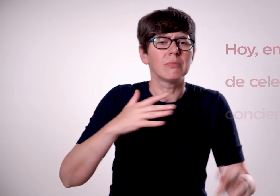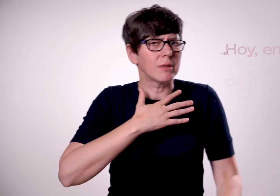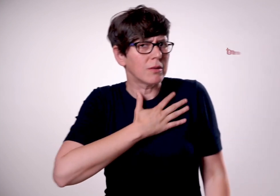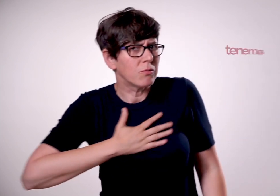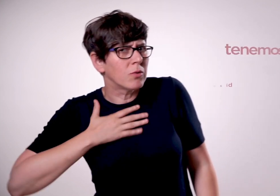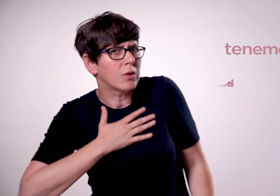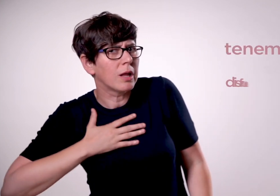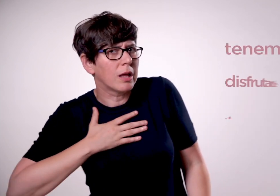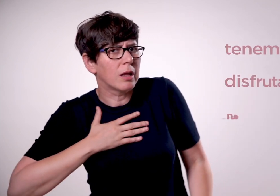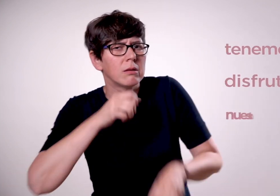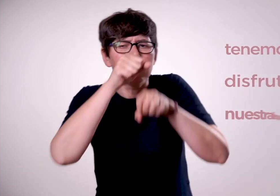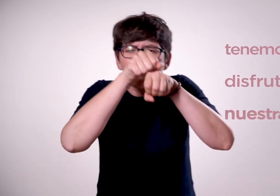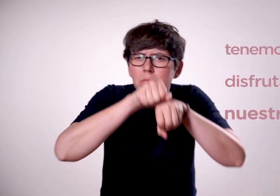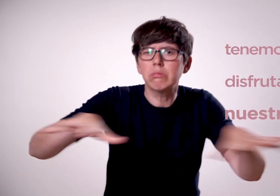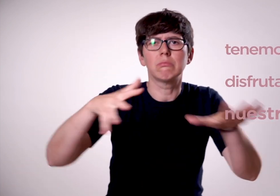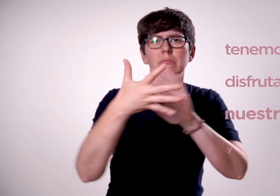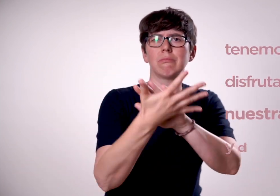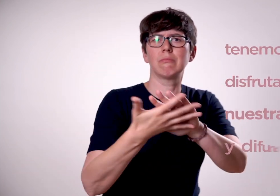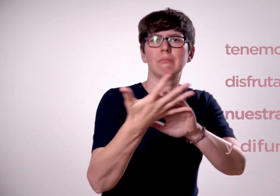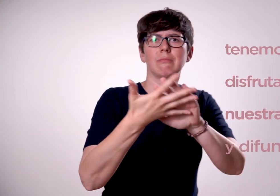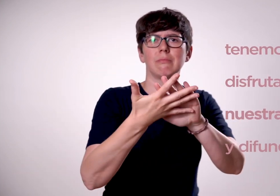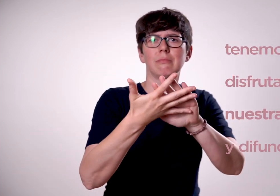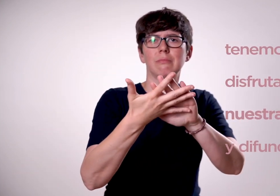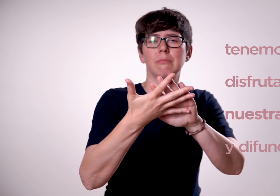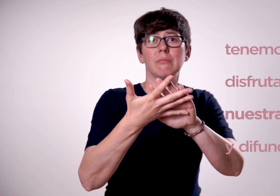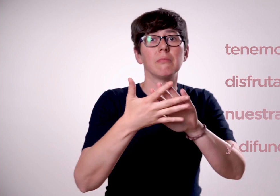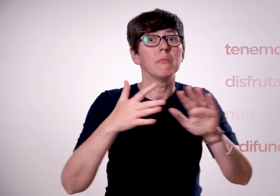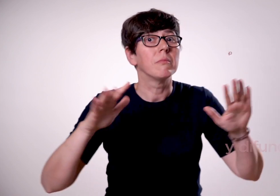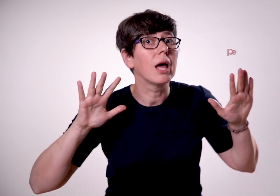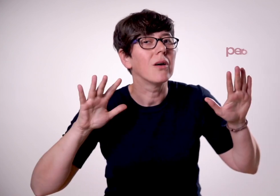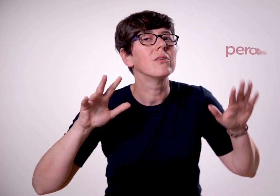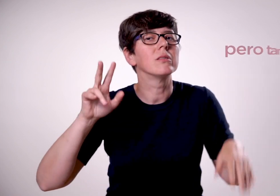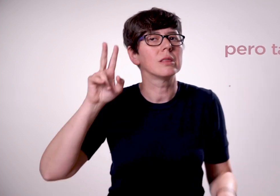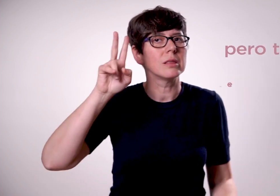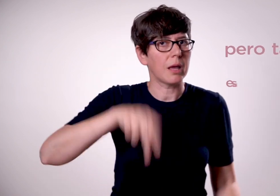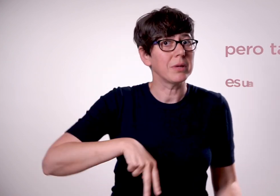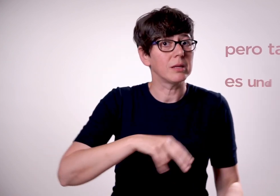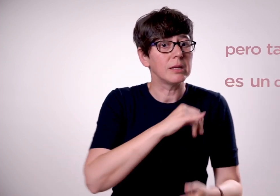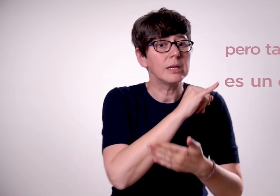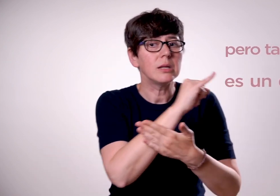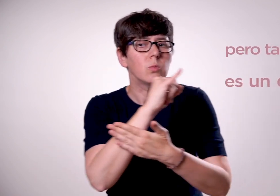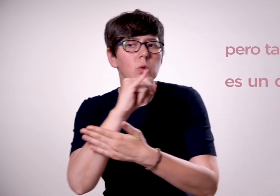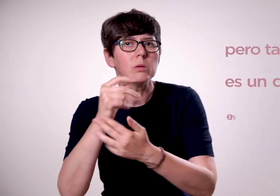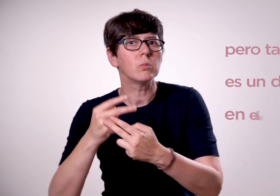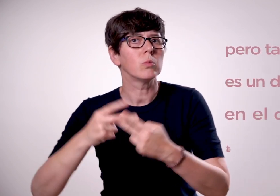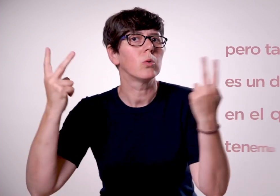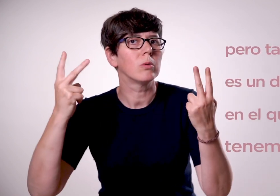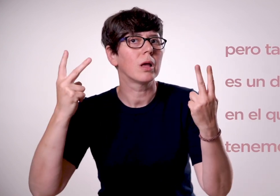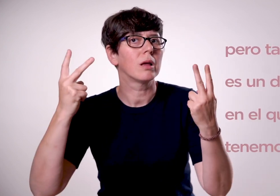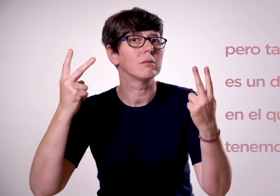tenemos que disfrutar de nuestra lengua y difundirla. Pero también es un día en el que tenemos